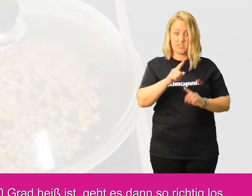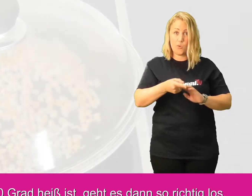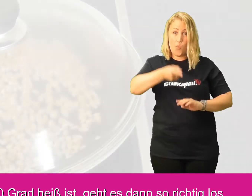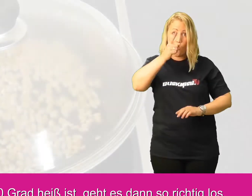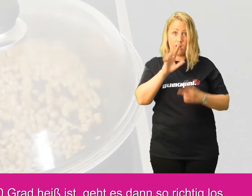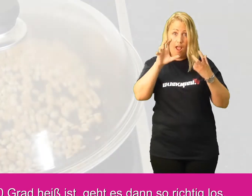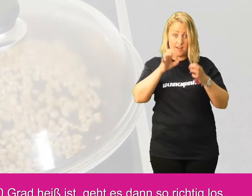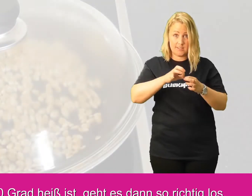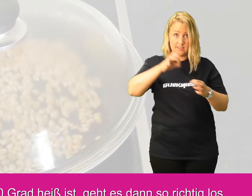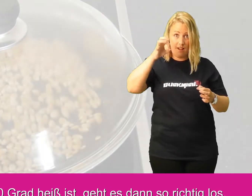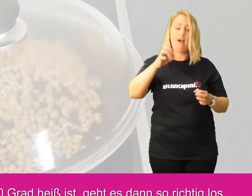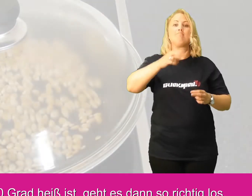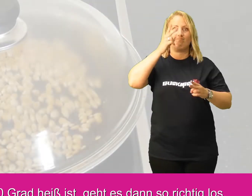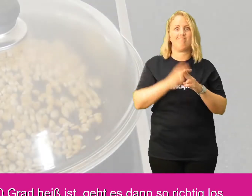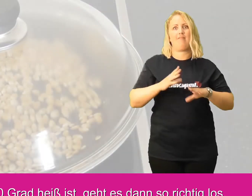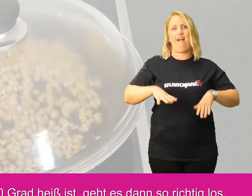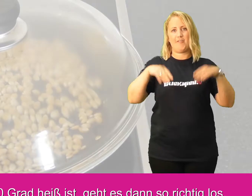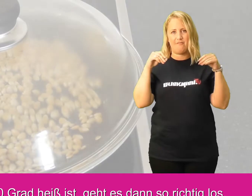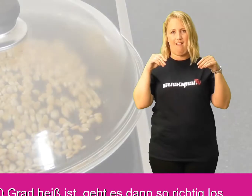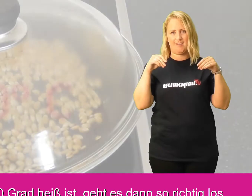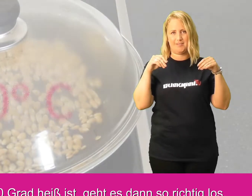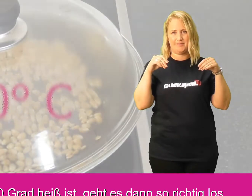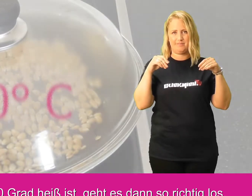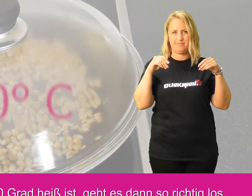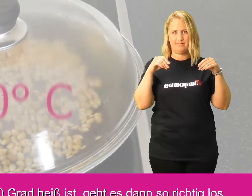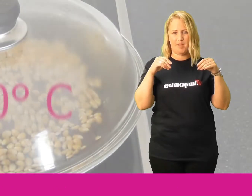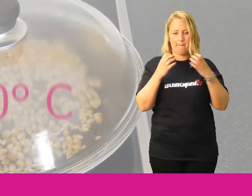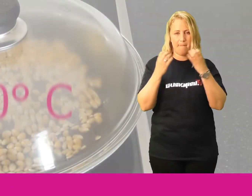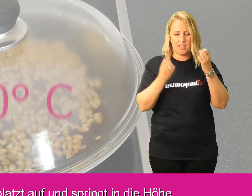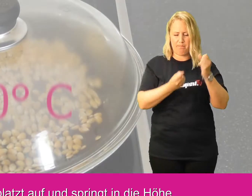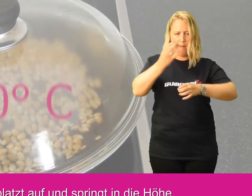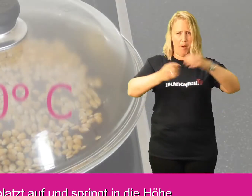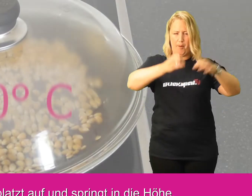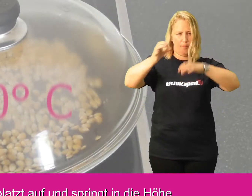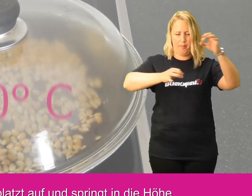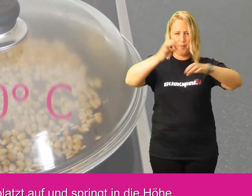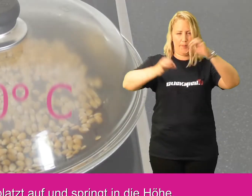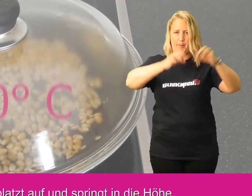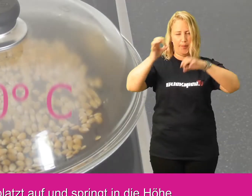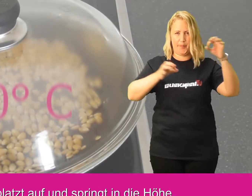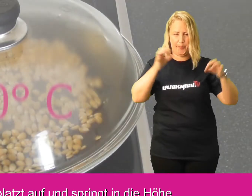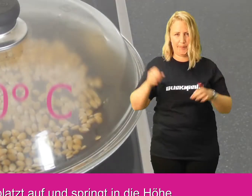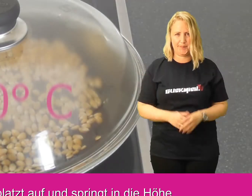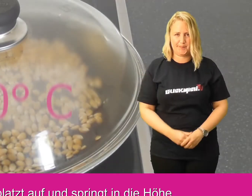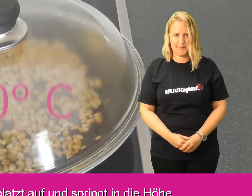180 grad heiß ist geht es dann so richtig los der mais platzt auf und springt in die höhe